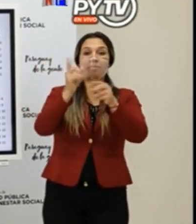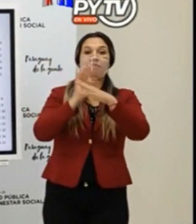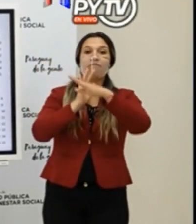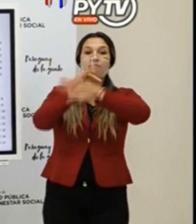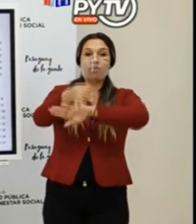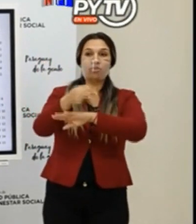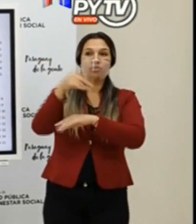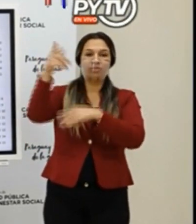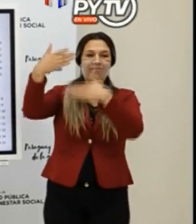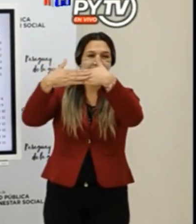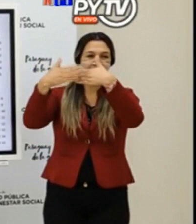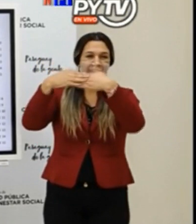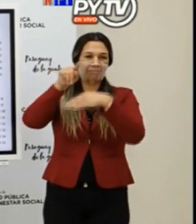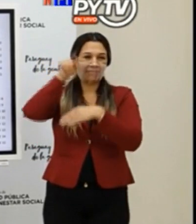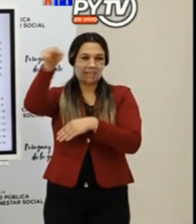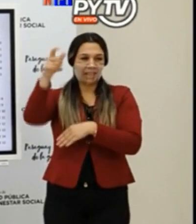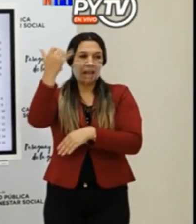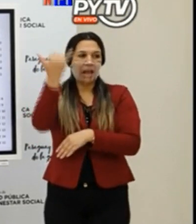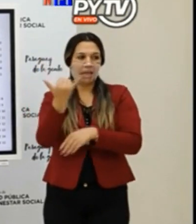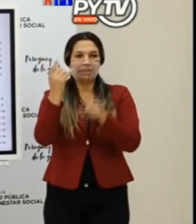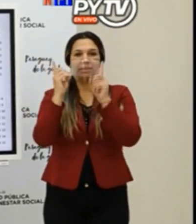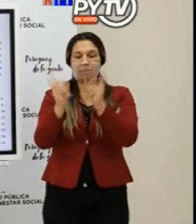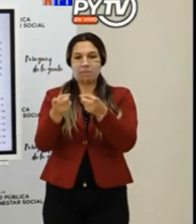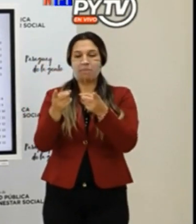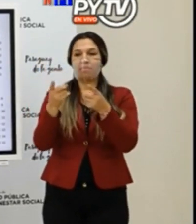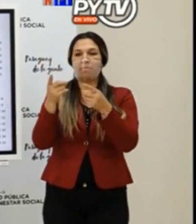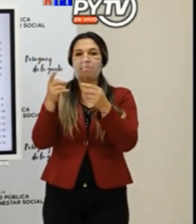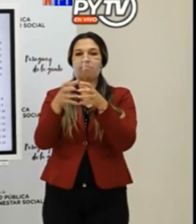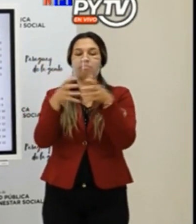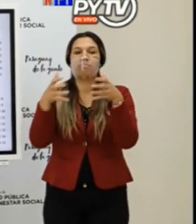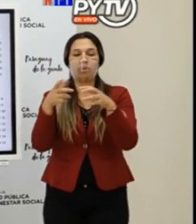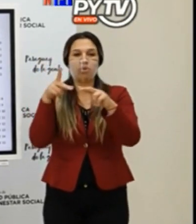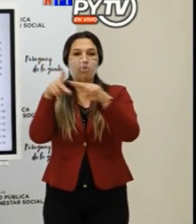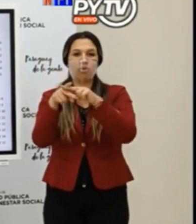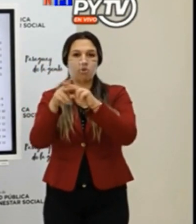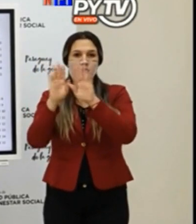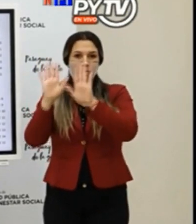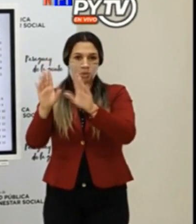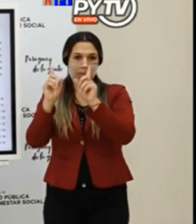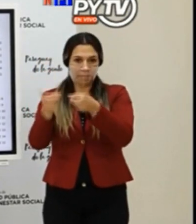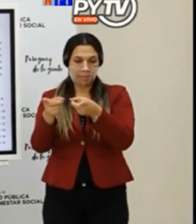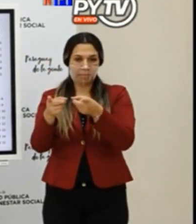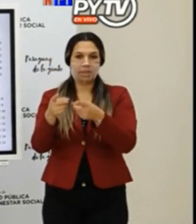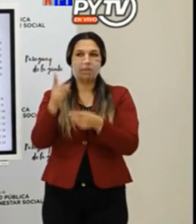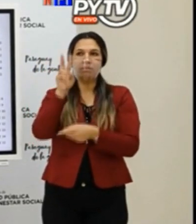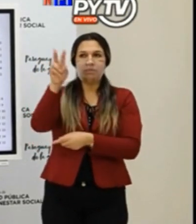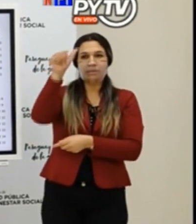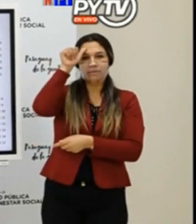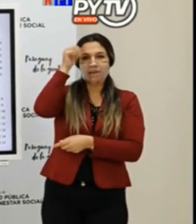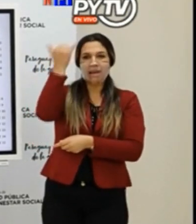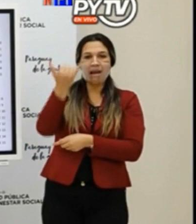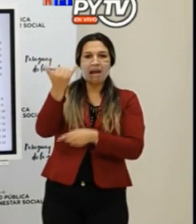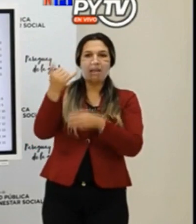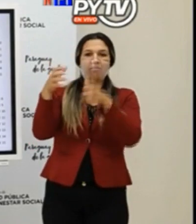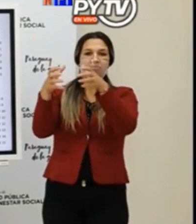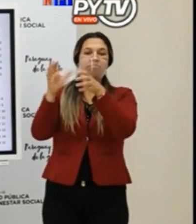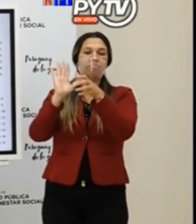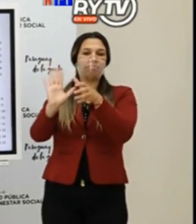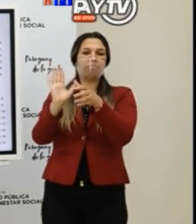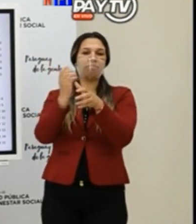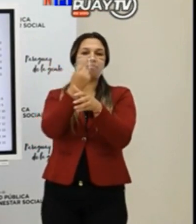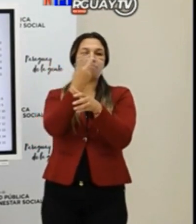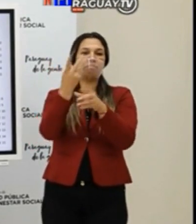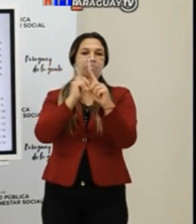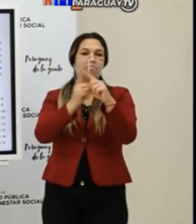Foz de Iguazú, en el estado de Paraná. Vemos un ligero descenso del número de casos, lo cual se traduce en la ciudad nacional más